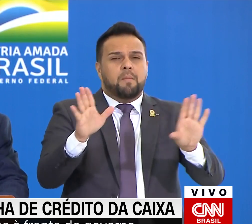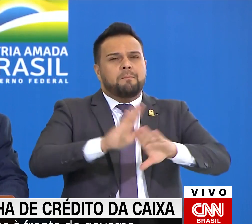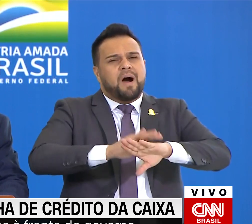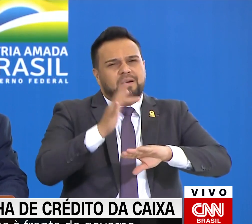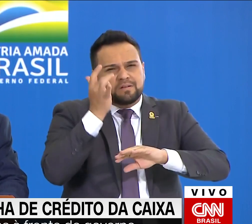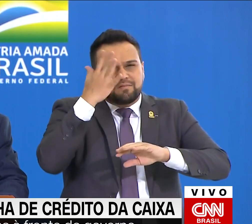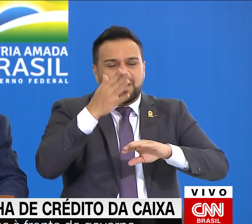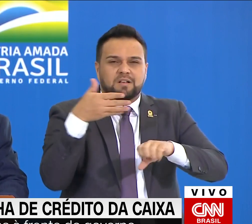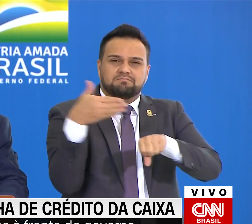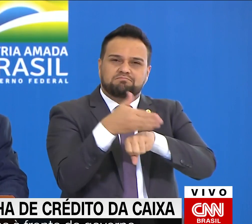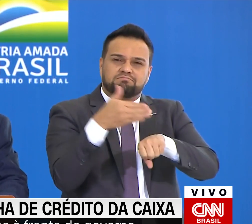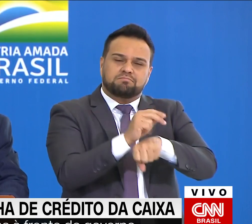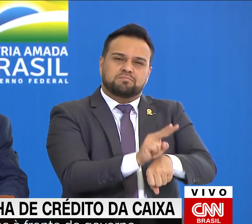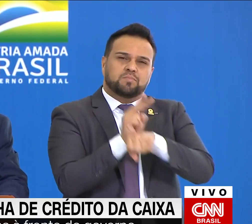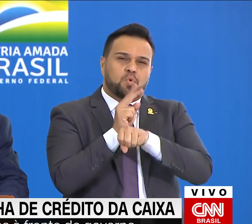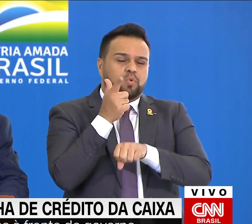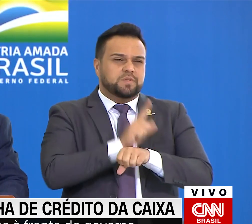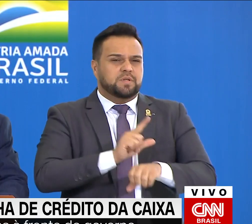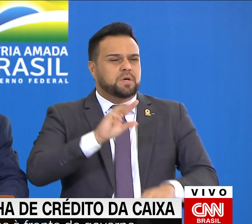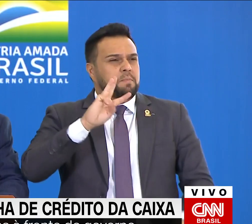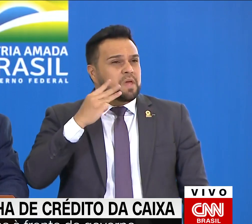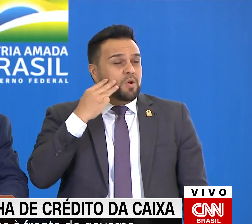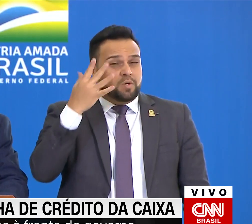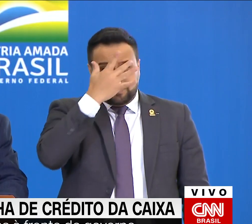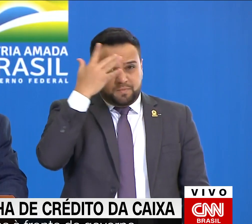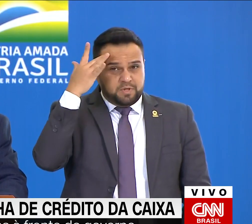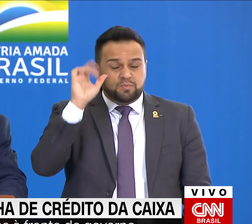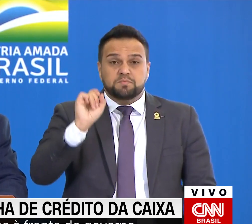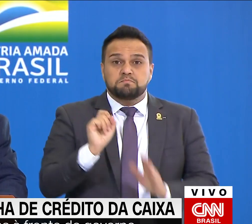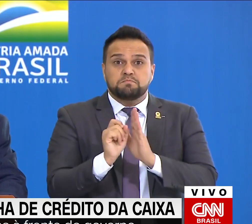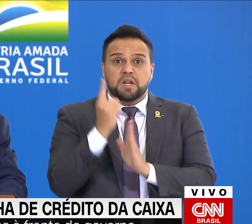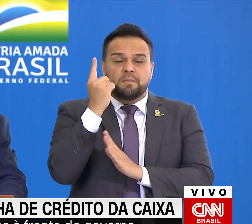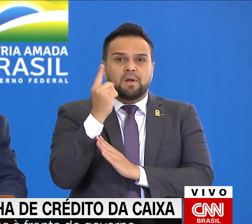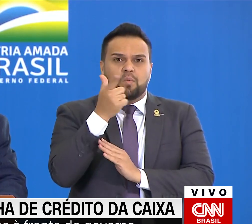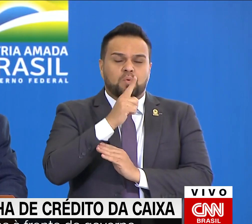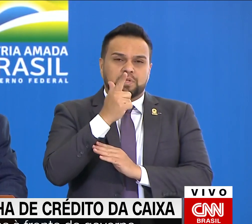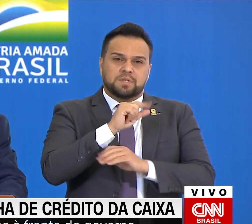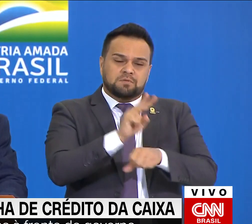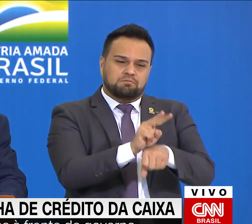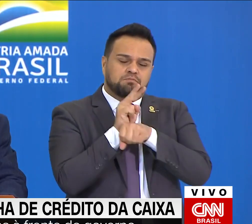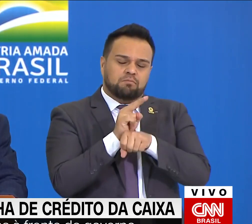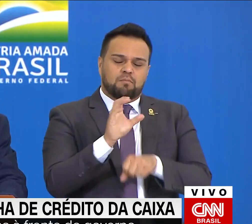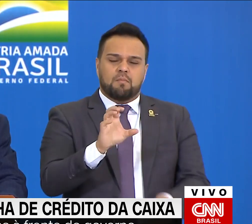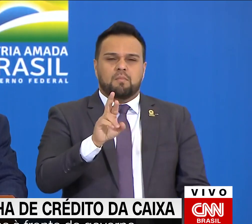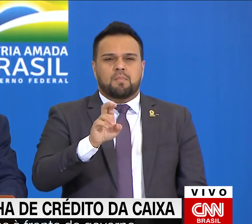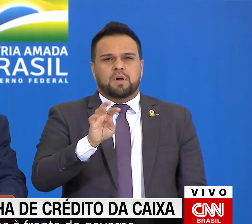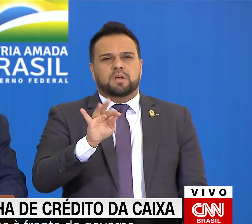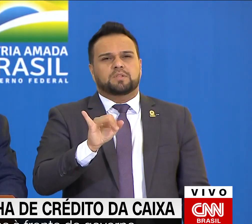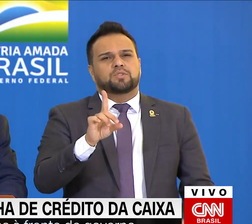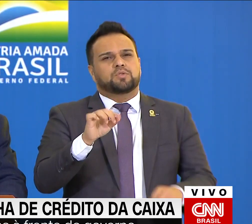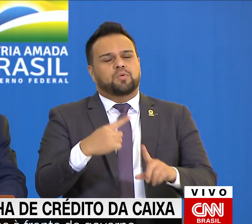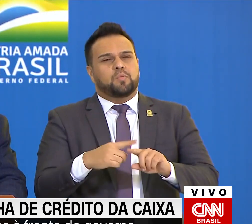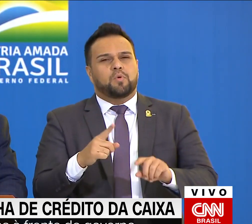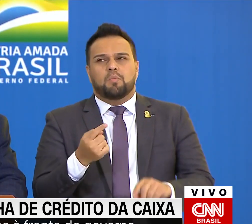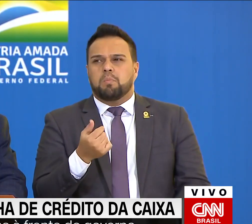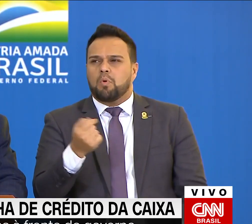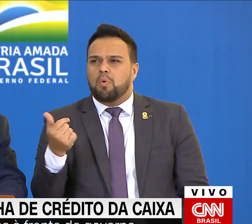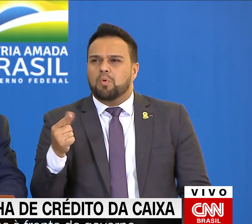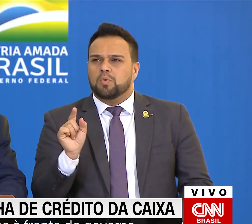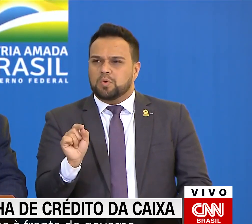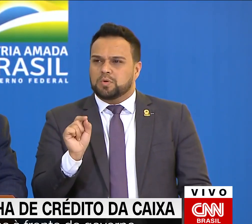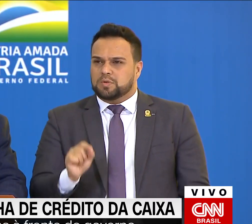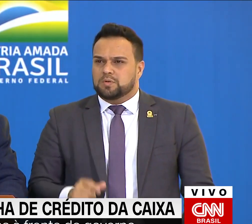Milhões de brasileiros estão tendo crédito pela primeira vez porque poucos afluentes que haviam